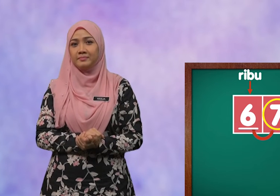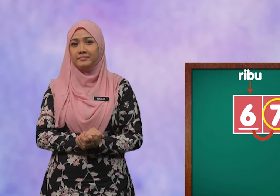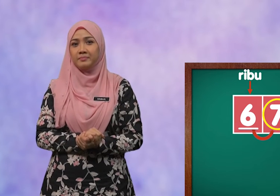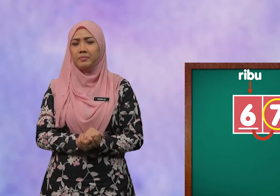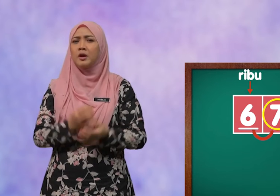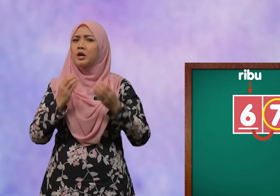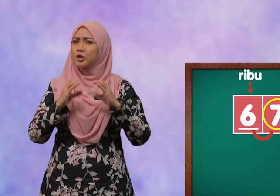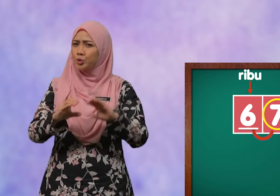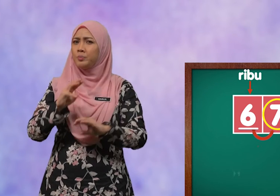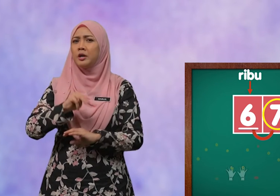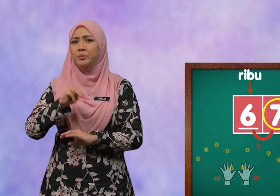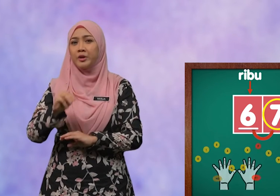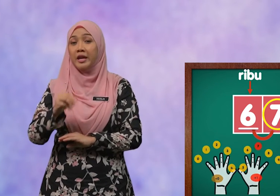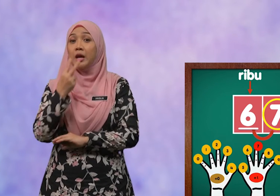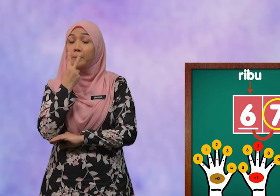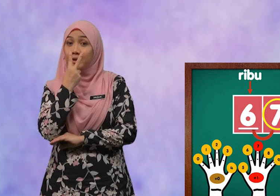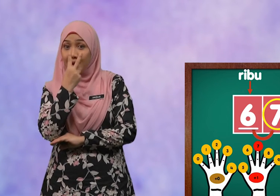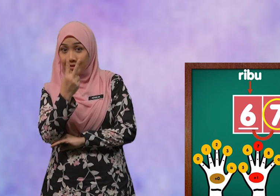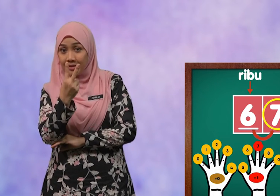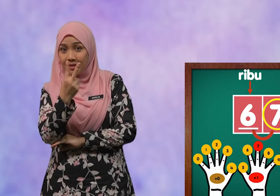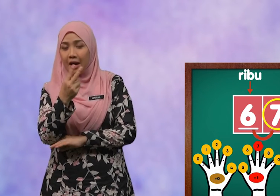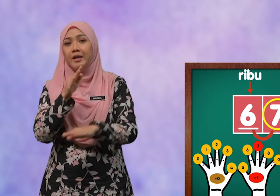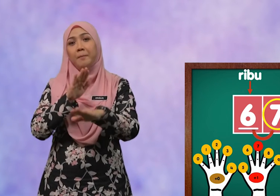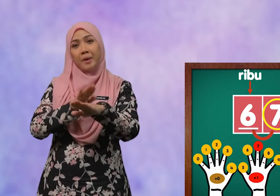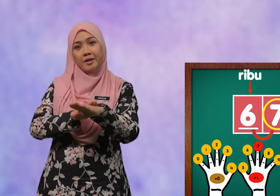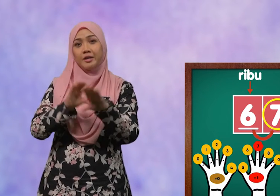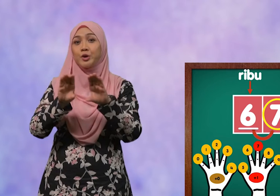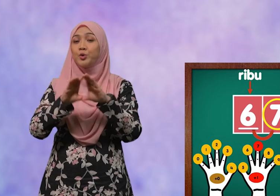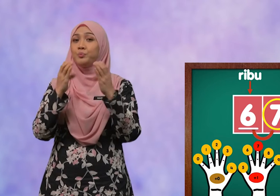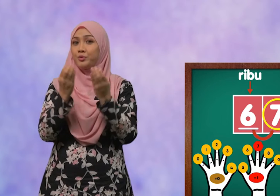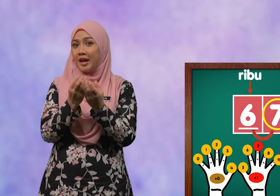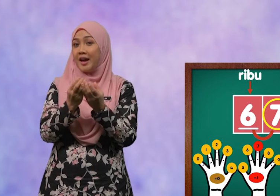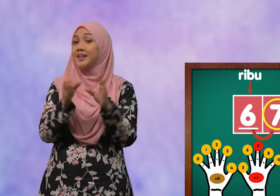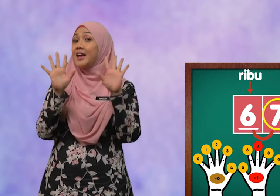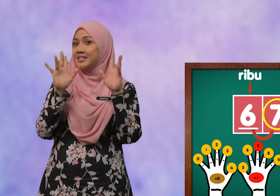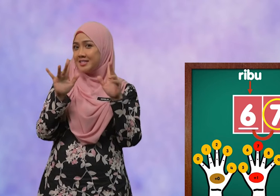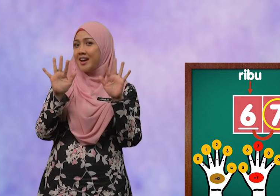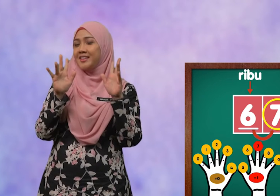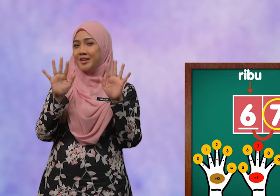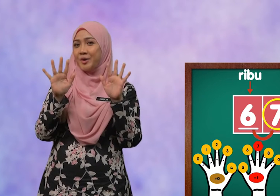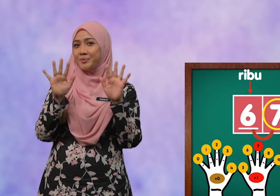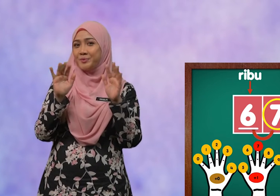Cuba murid perhatikan pada kumpulan jari kamu